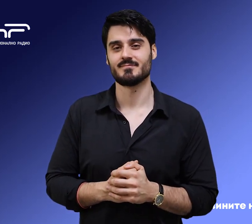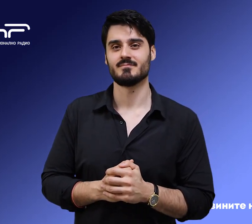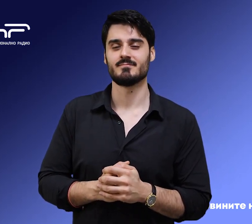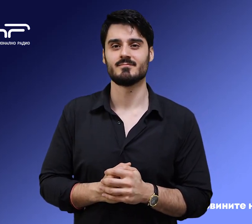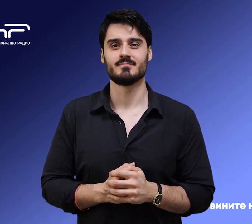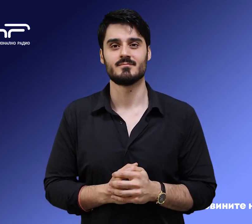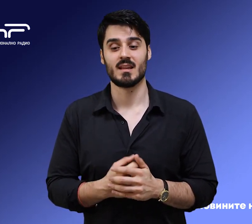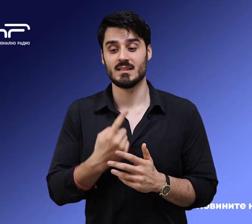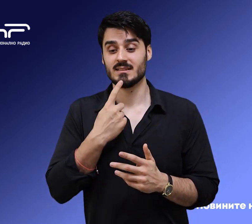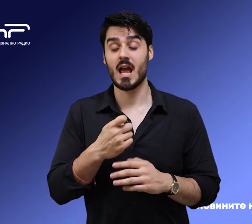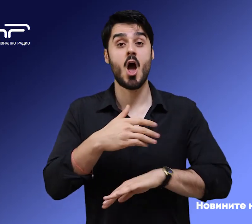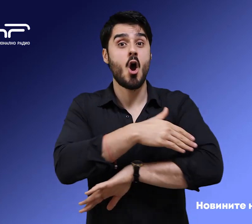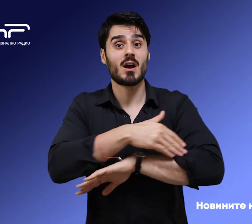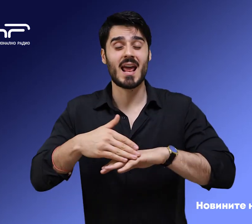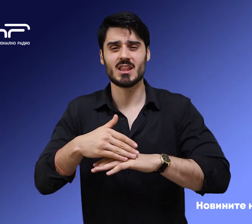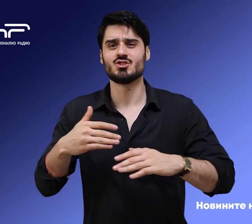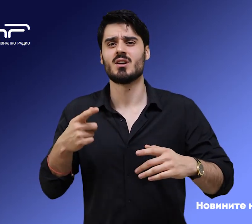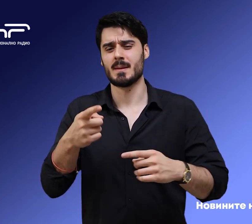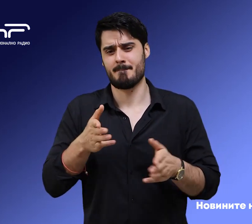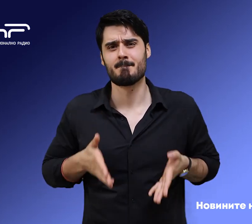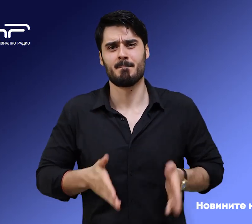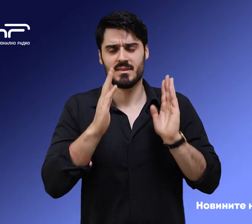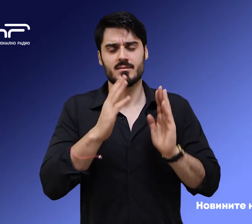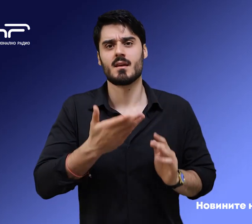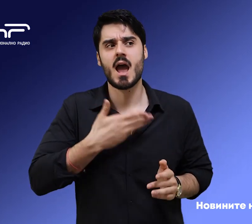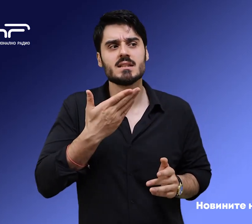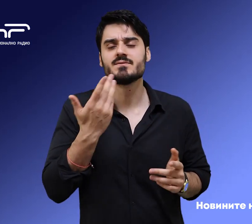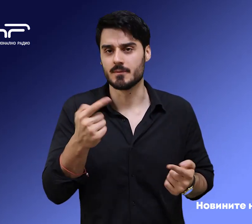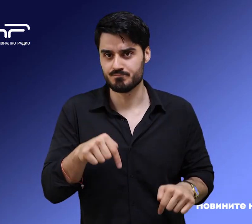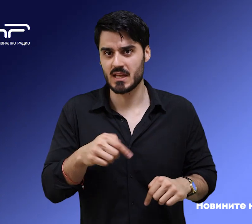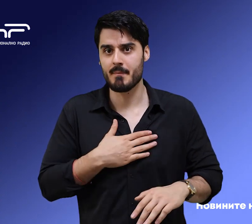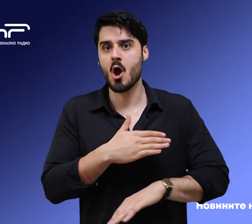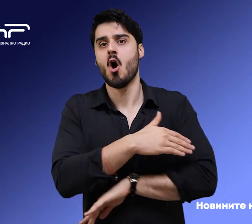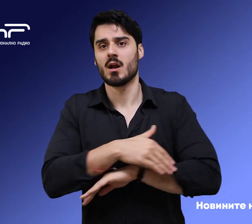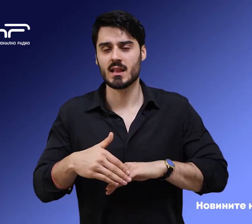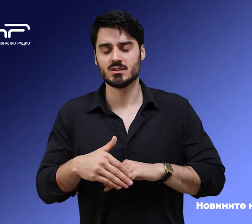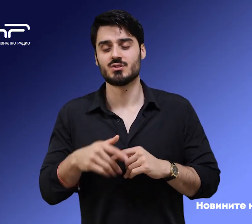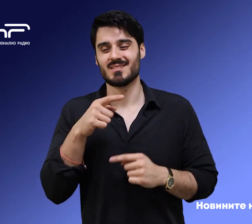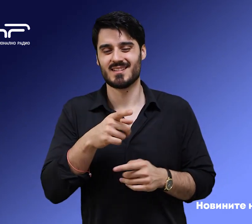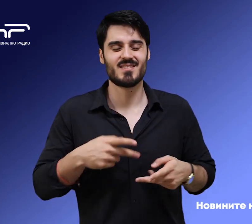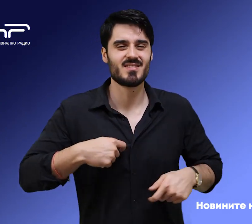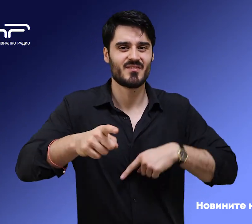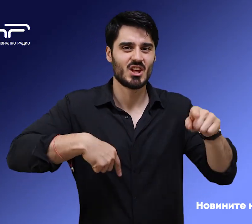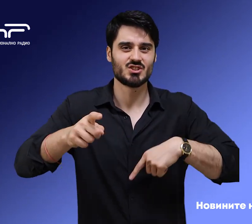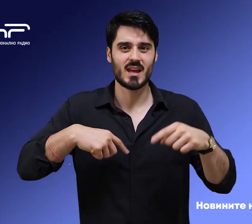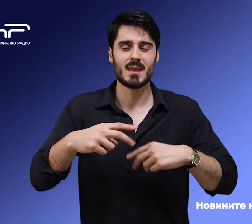За ограничения по пътищата съобщава Жанет Николова от Пътната полиция. Движението по автомагистрала Траки от